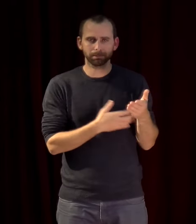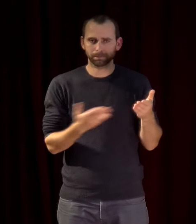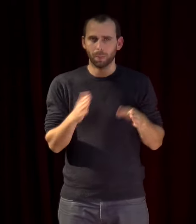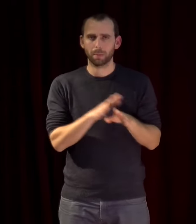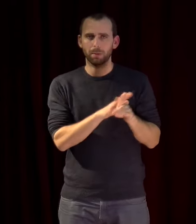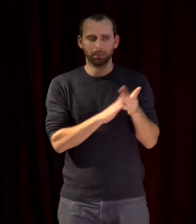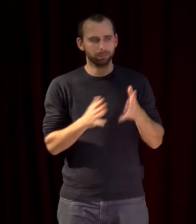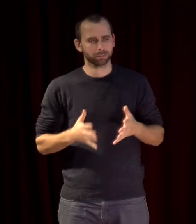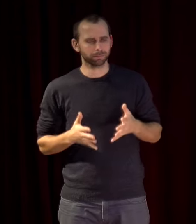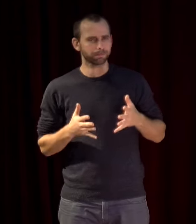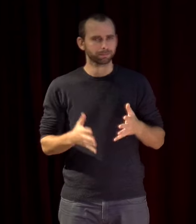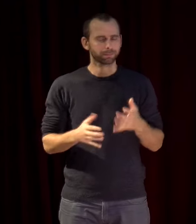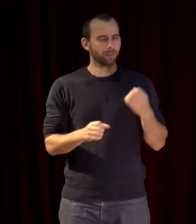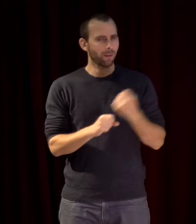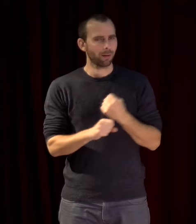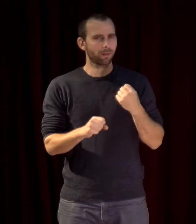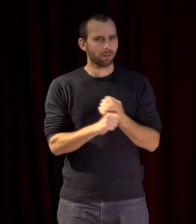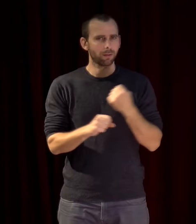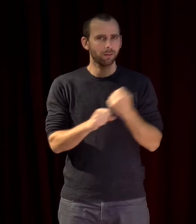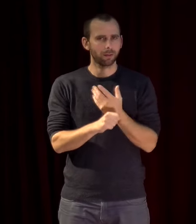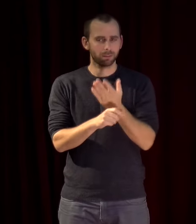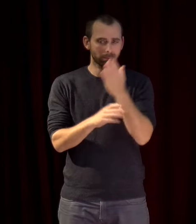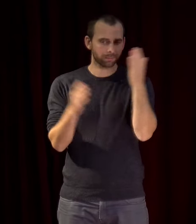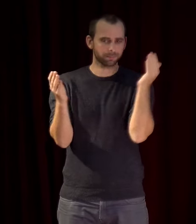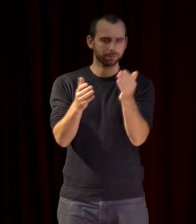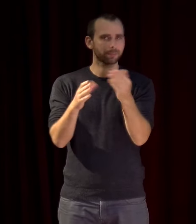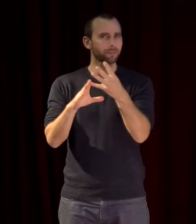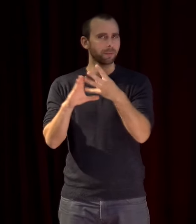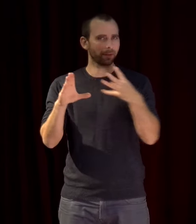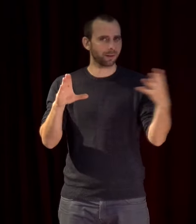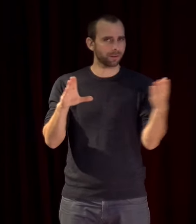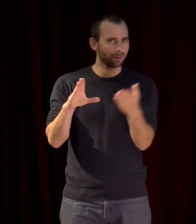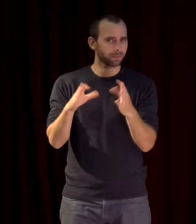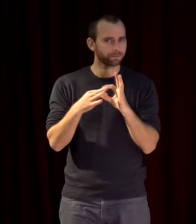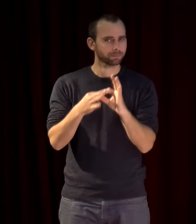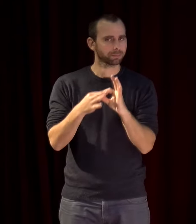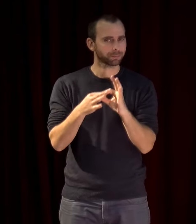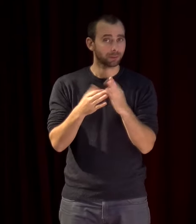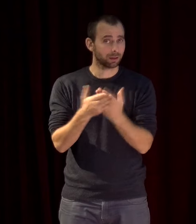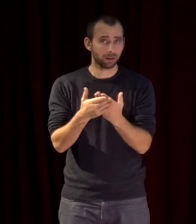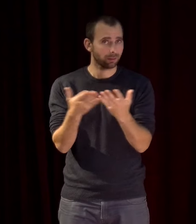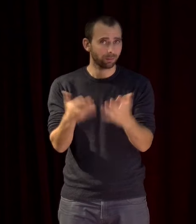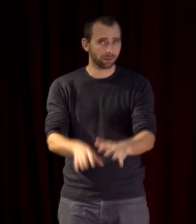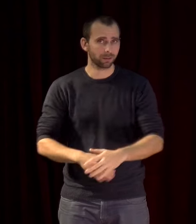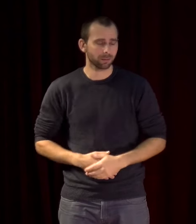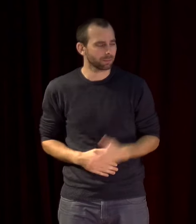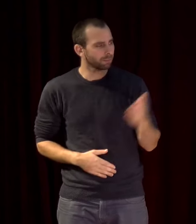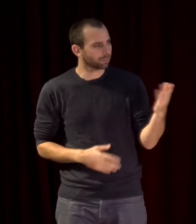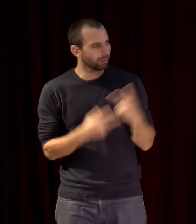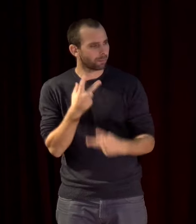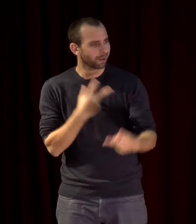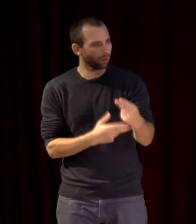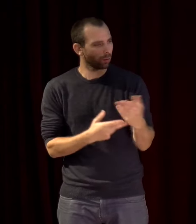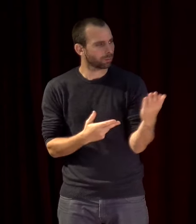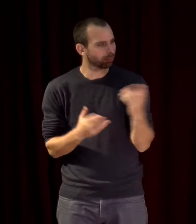un travail avec la Méditerranée et c'est et c'est fini et ça c'est quelle période tu